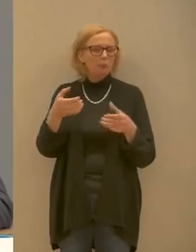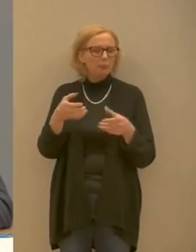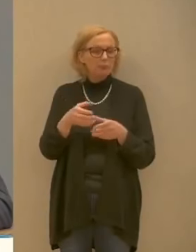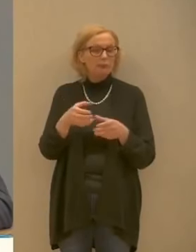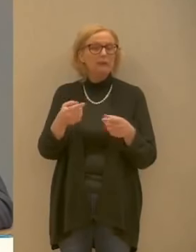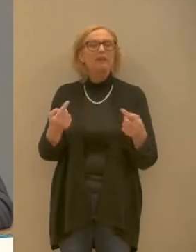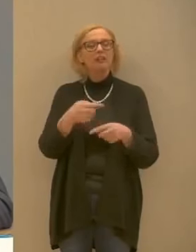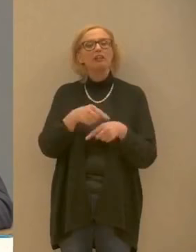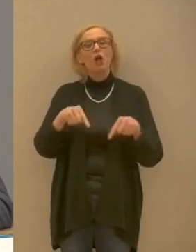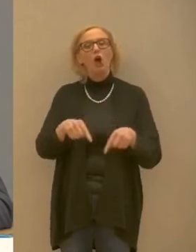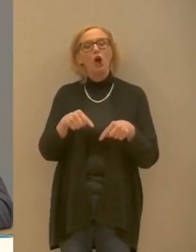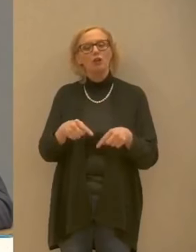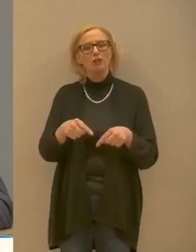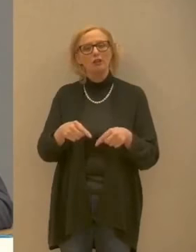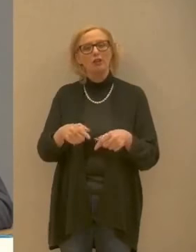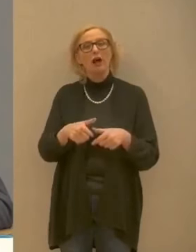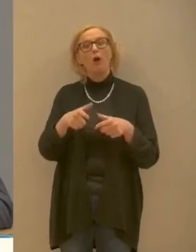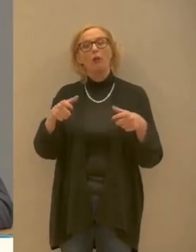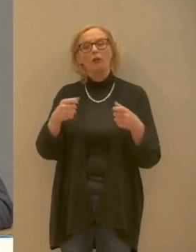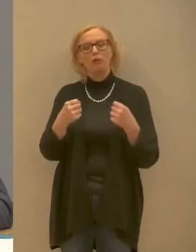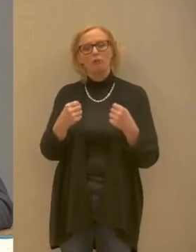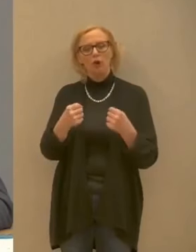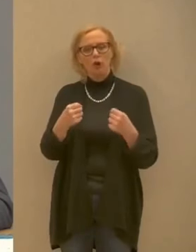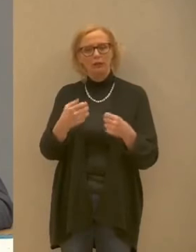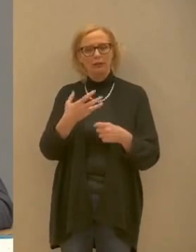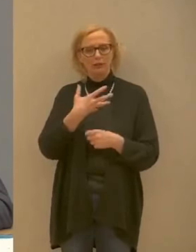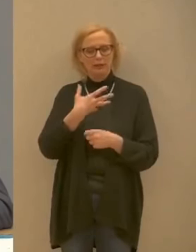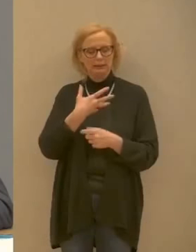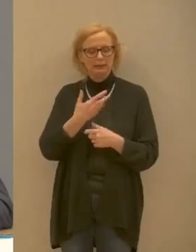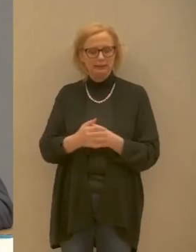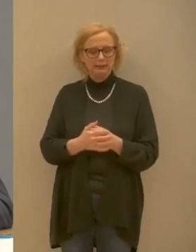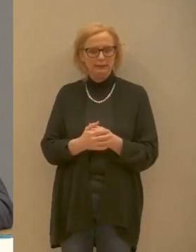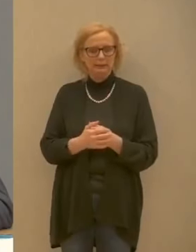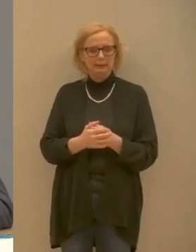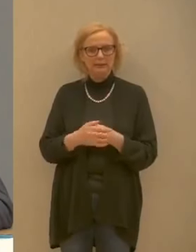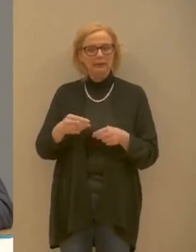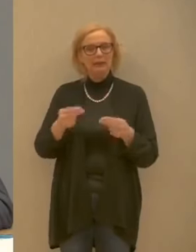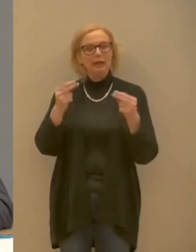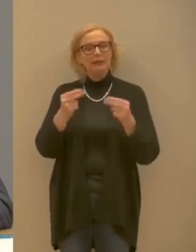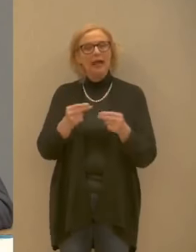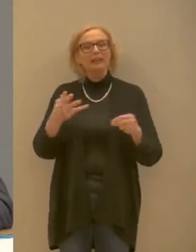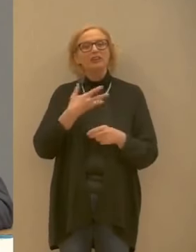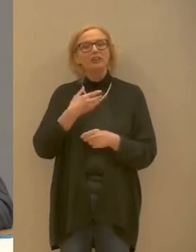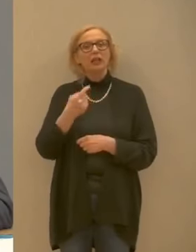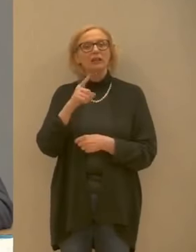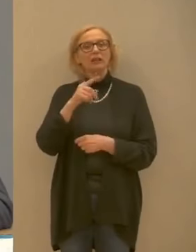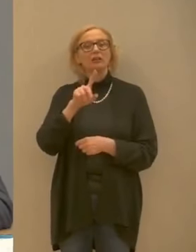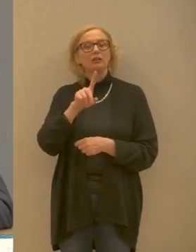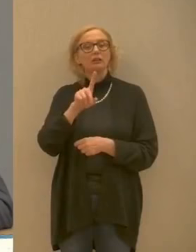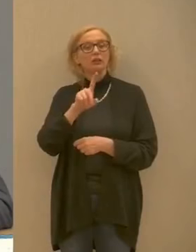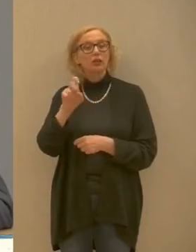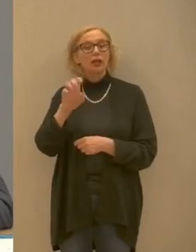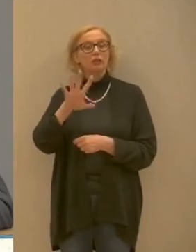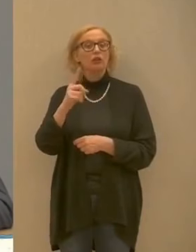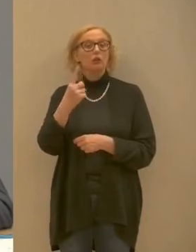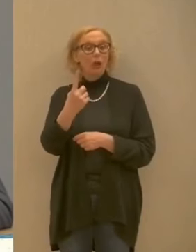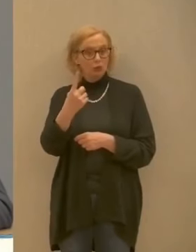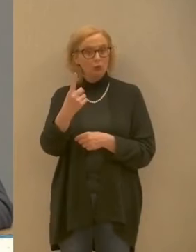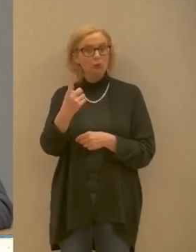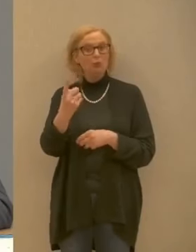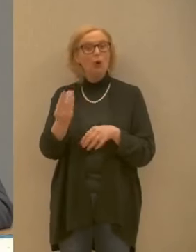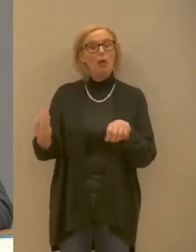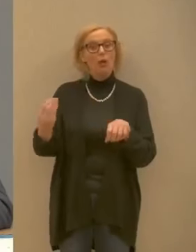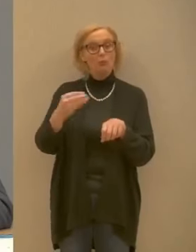di oggi sono fortemente negativi. I dati di oggi ci dicono che ci sono 151 contagi in più su